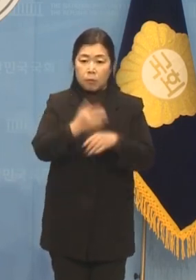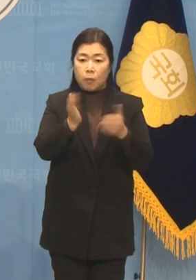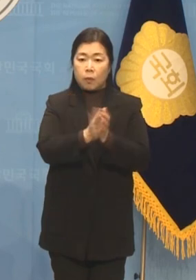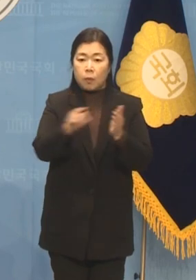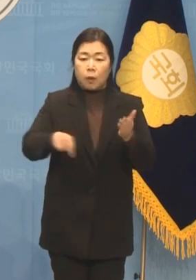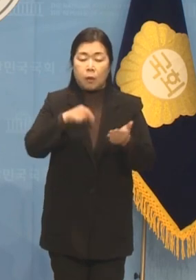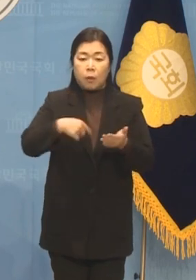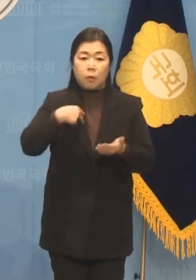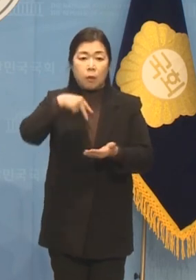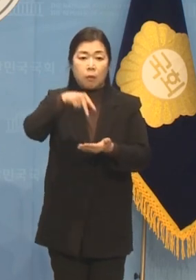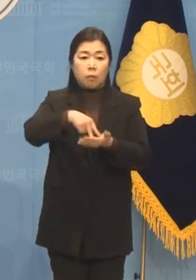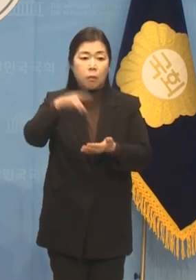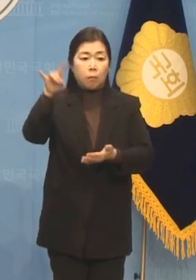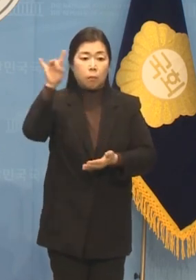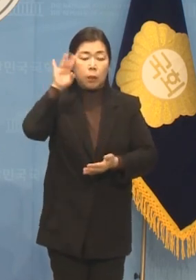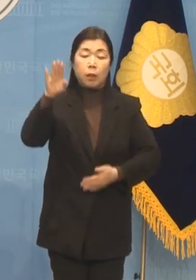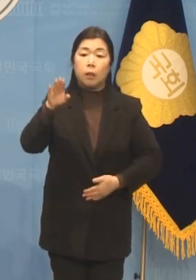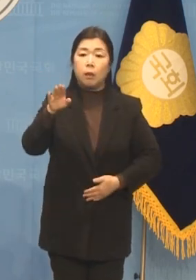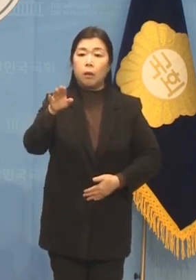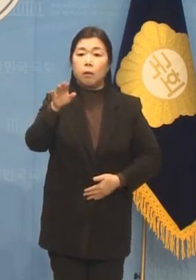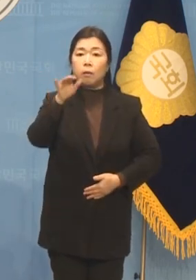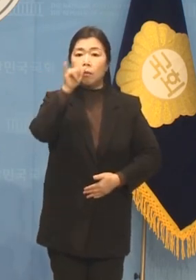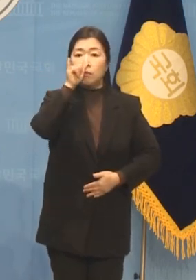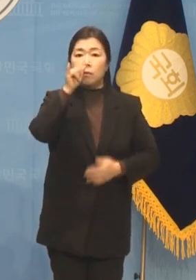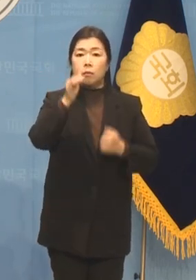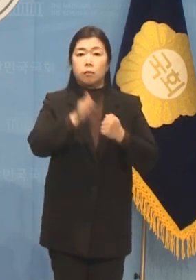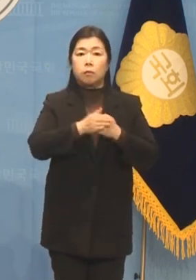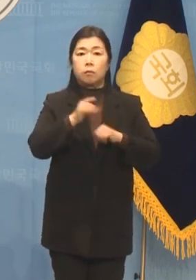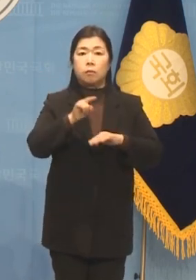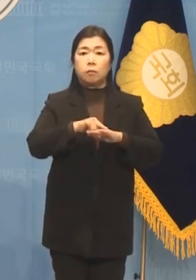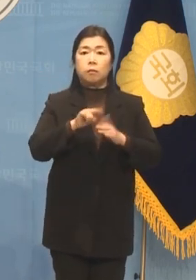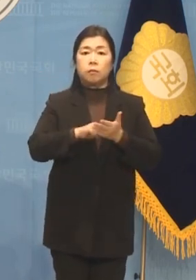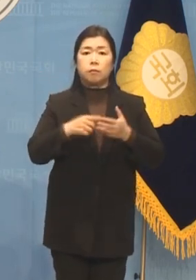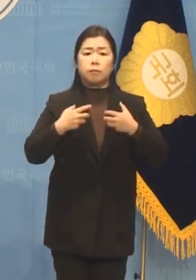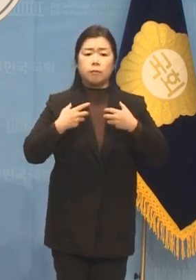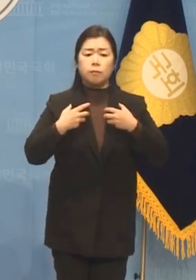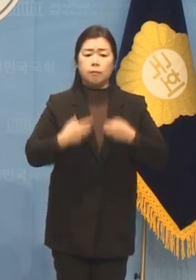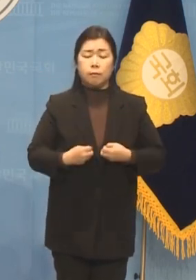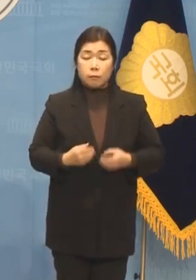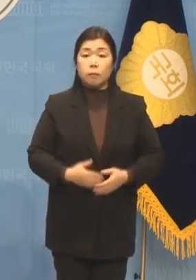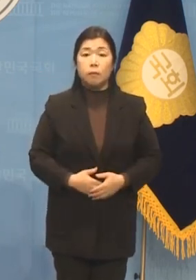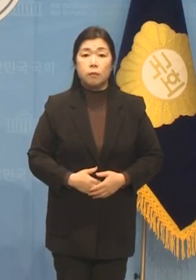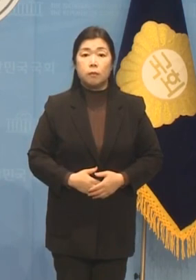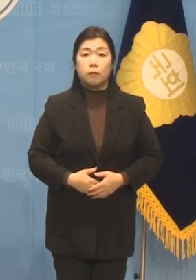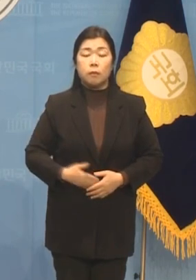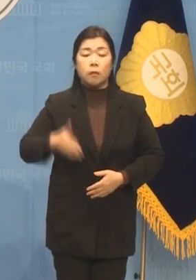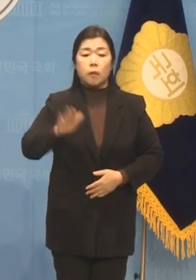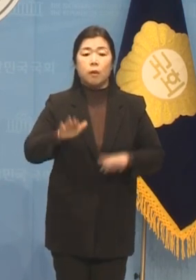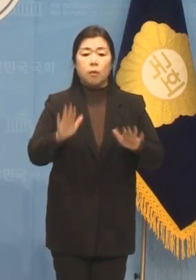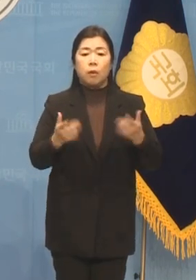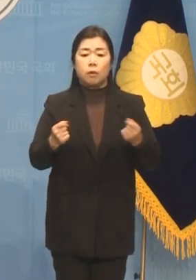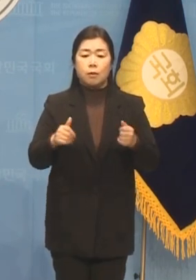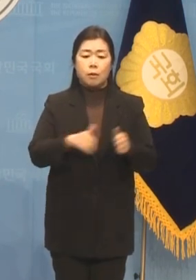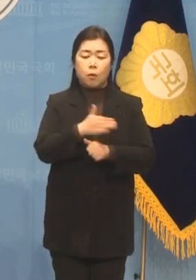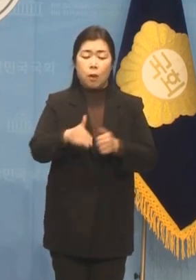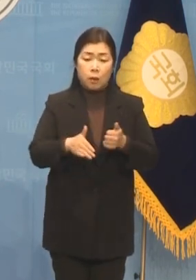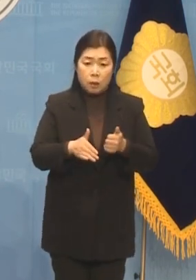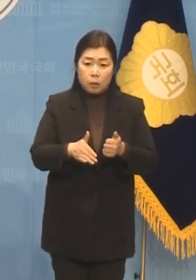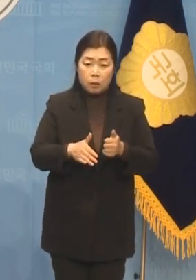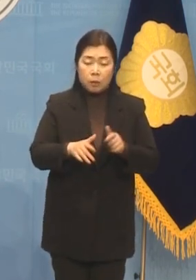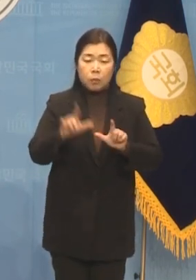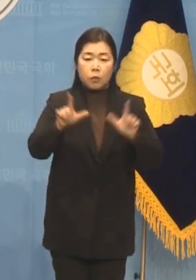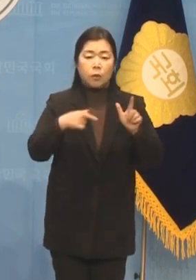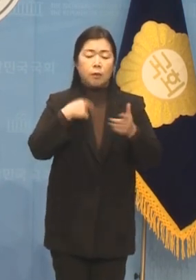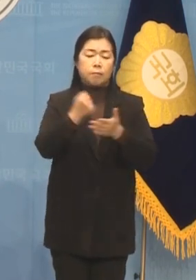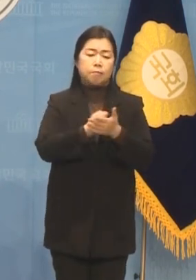절망감마저 느낍니다. 그러나 이런 상황에 내물린 것을 한탄만 하지 않겠습니다.